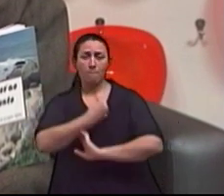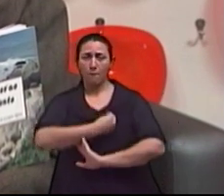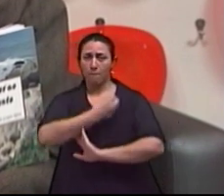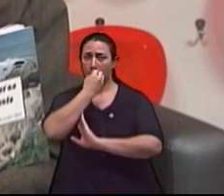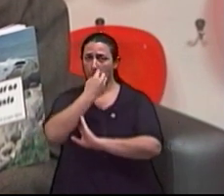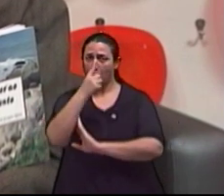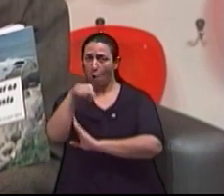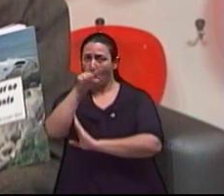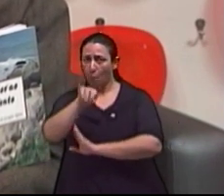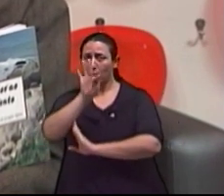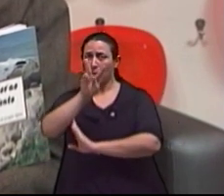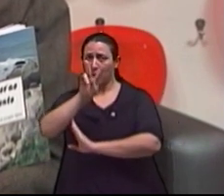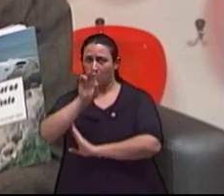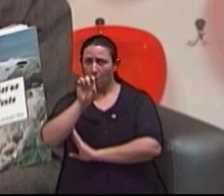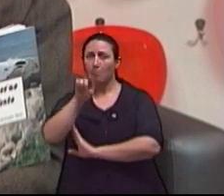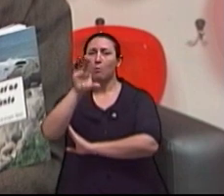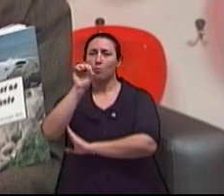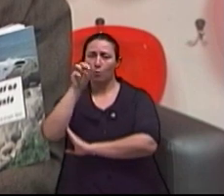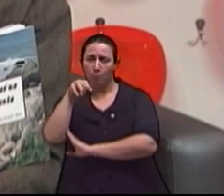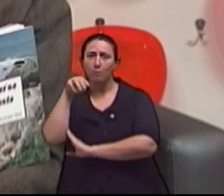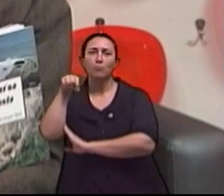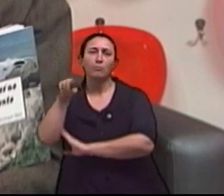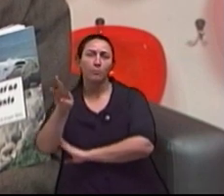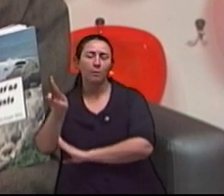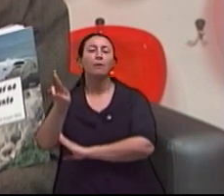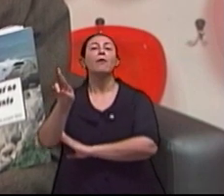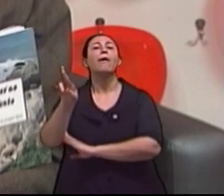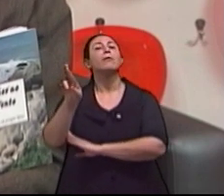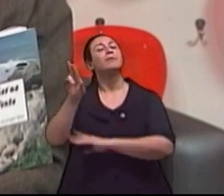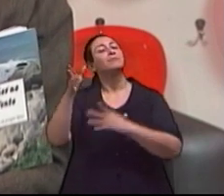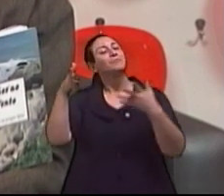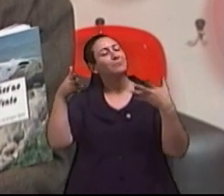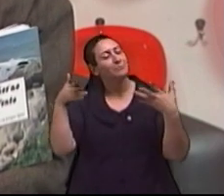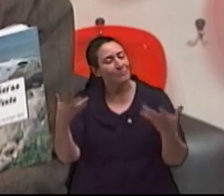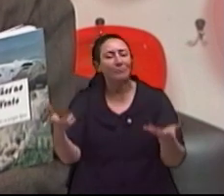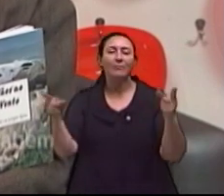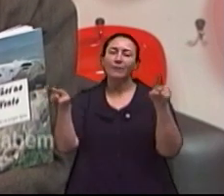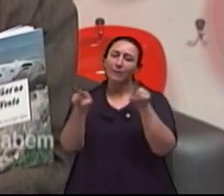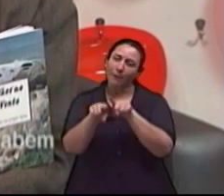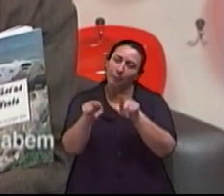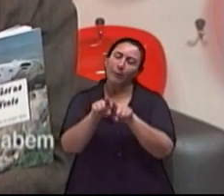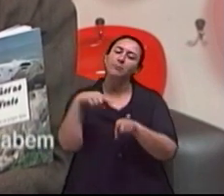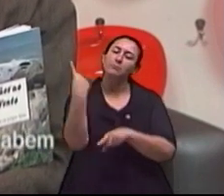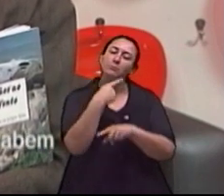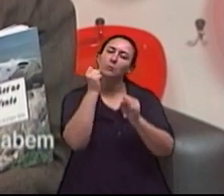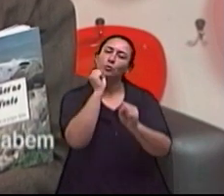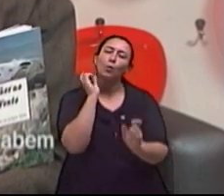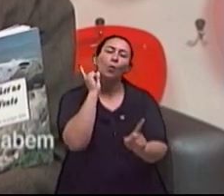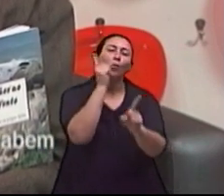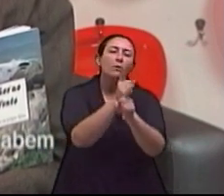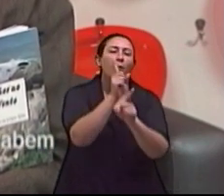.com.br Mas é claro, você também pode nos encontrar lá no facebook